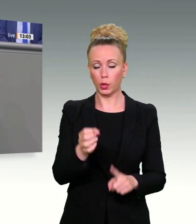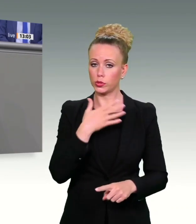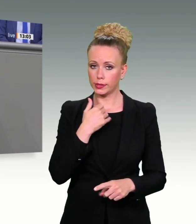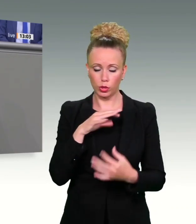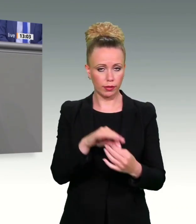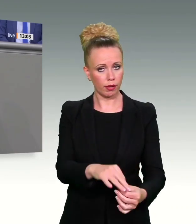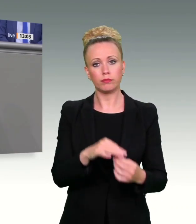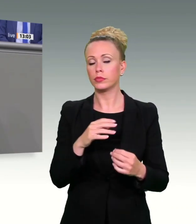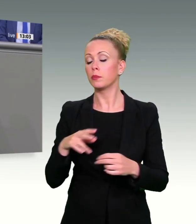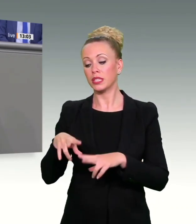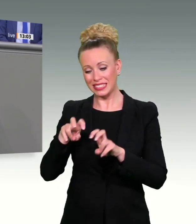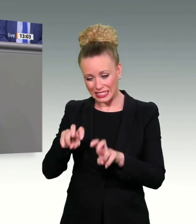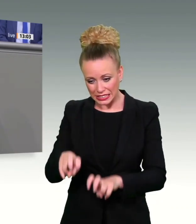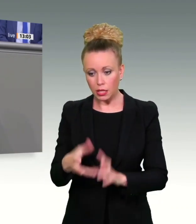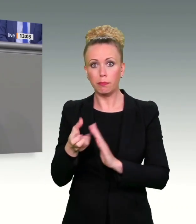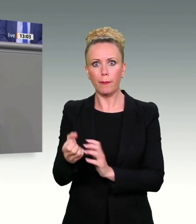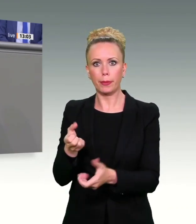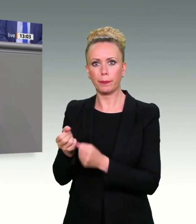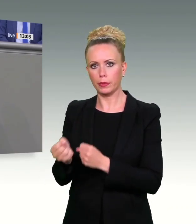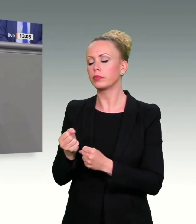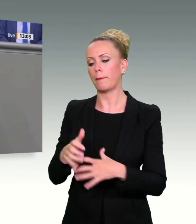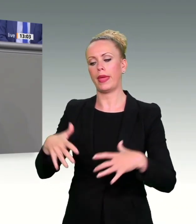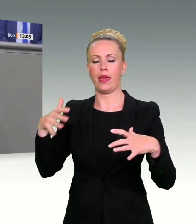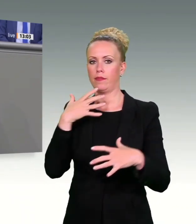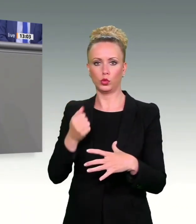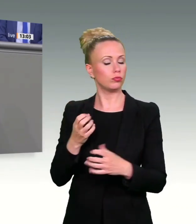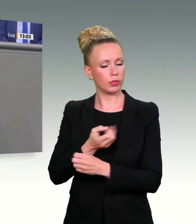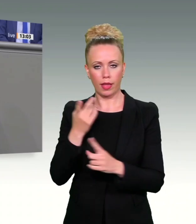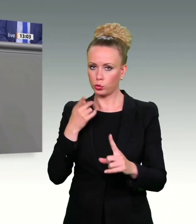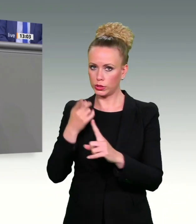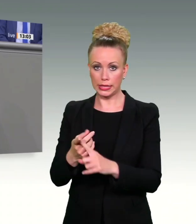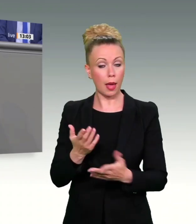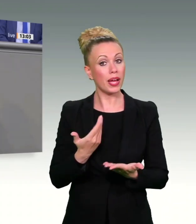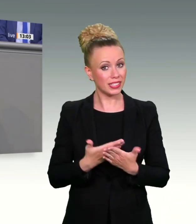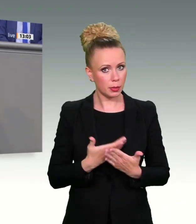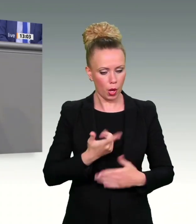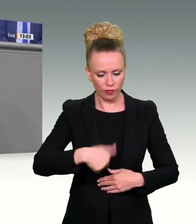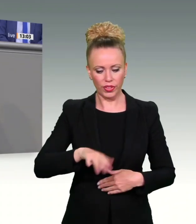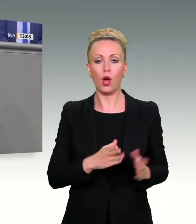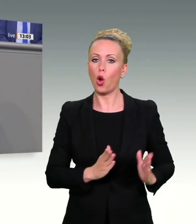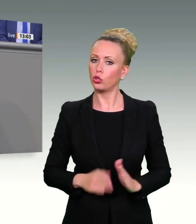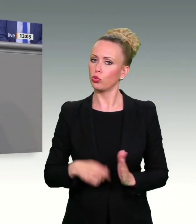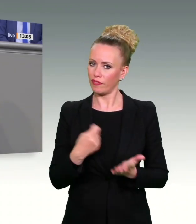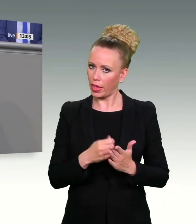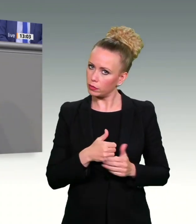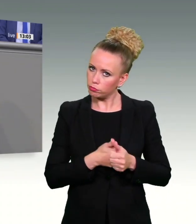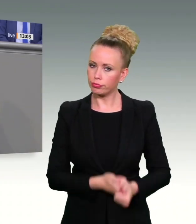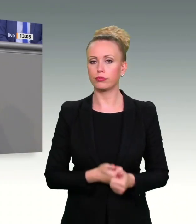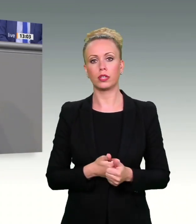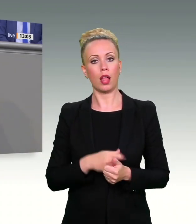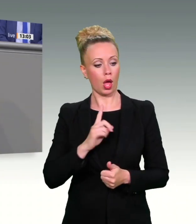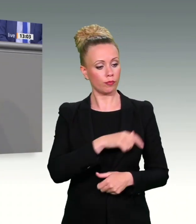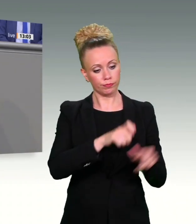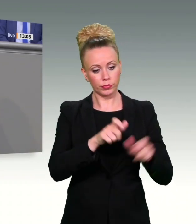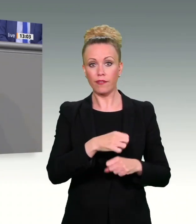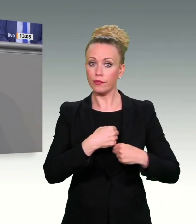wir den Opfern schuldig. Und wir sind es auch unserer Werteordnung schuldig, dass wir das in vollem Respekt vor der Freiheit, vor der informationellen Selbstbestimmung und